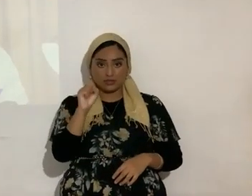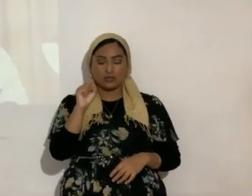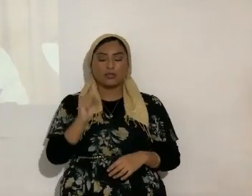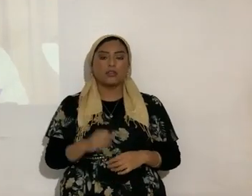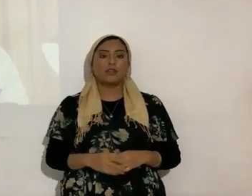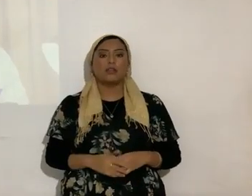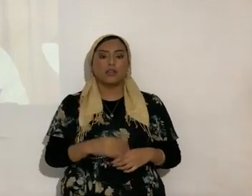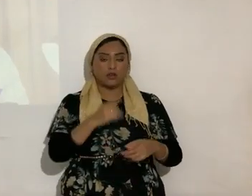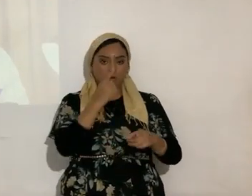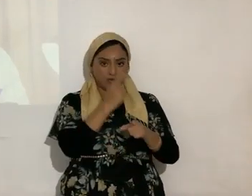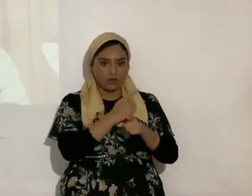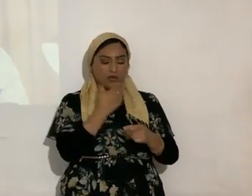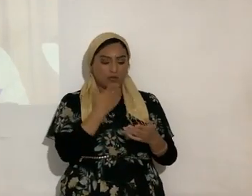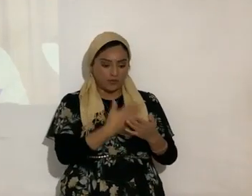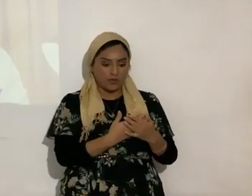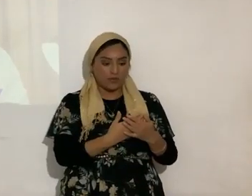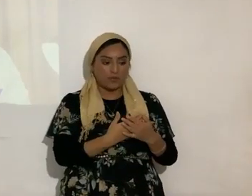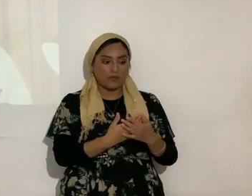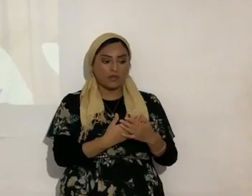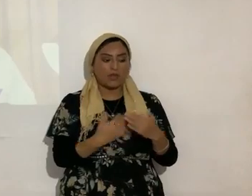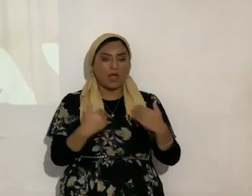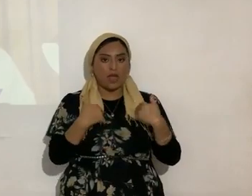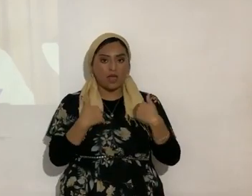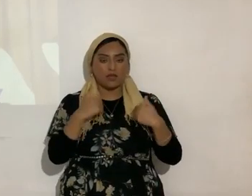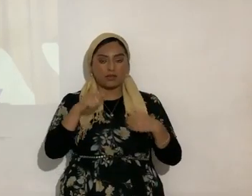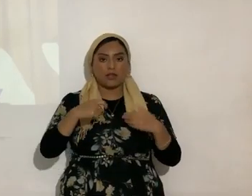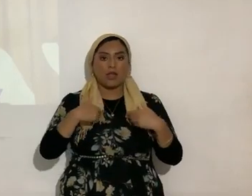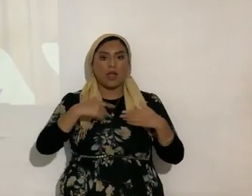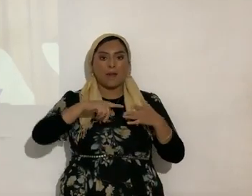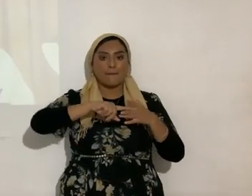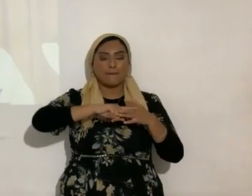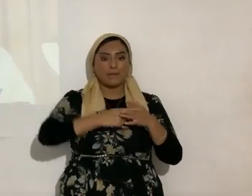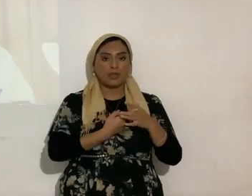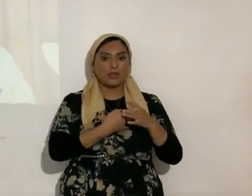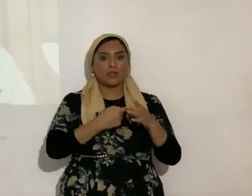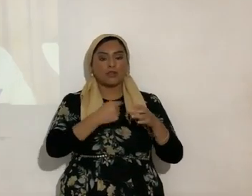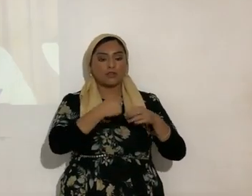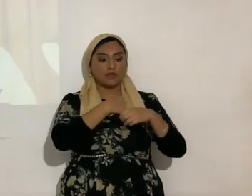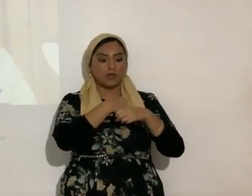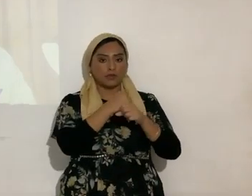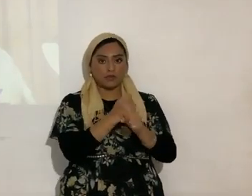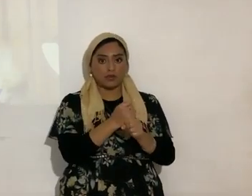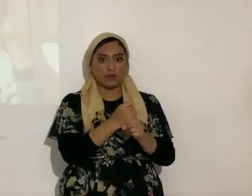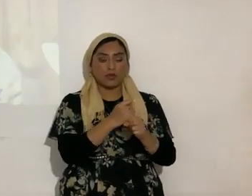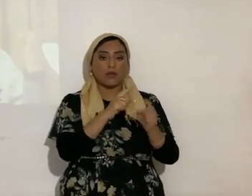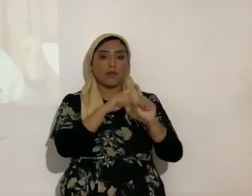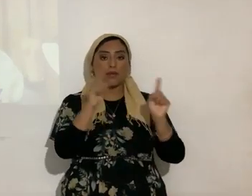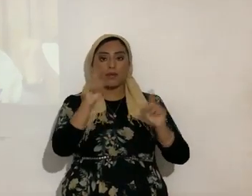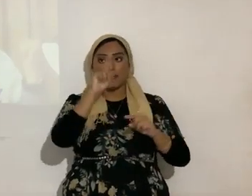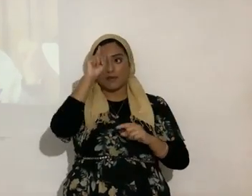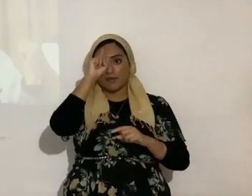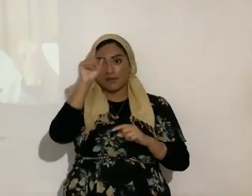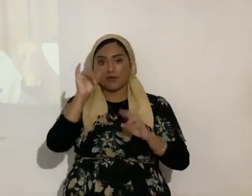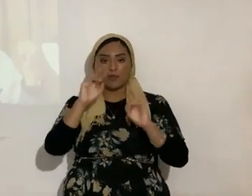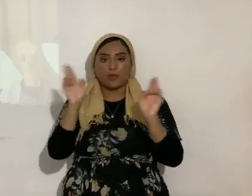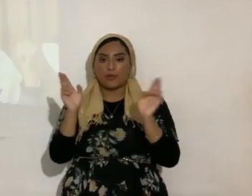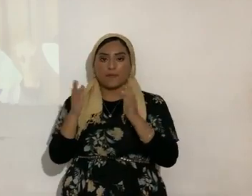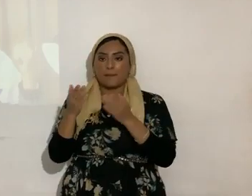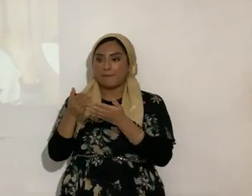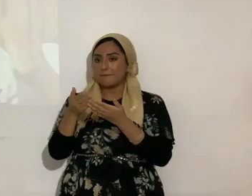correcto, claro. Porque hubo, tuvo que haber un principio de la creación. Pero la eternidad ya era. El que